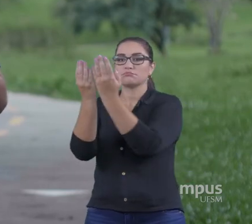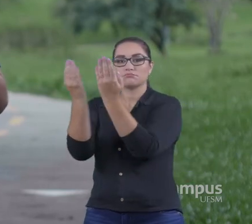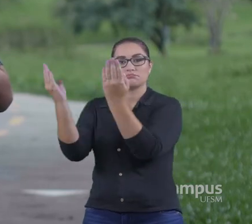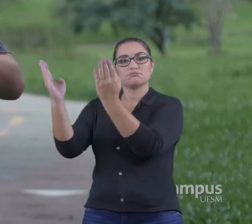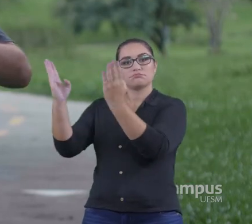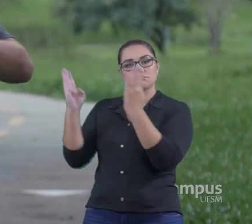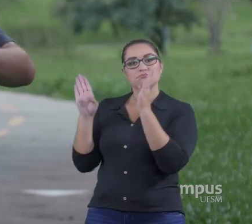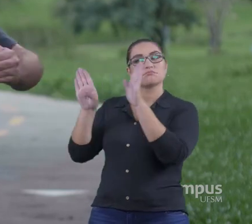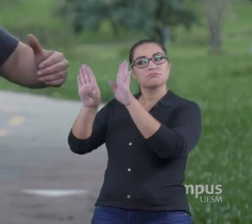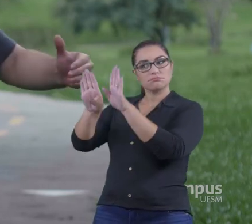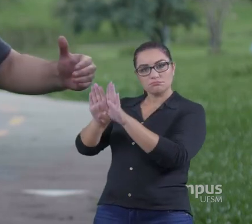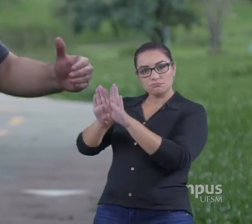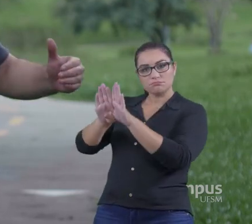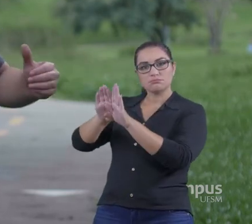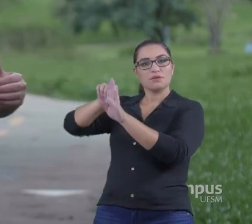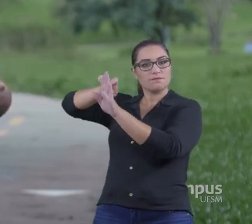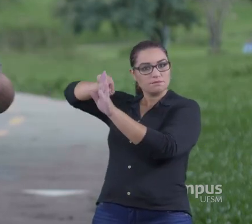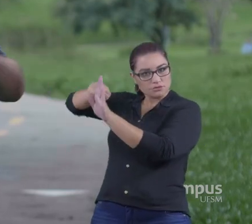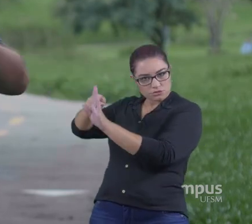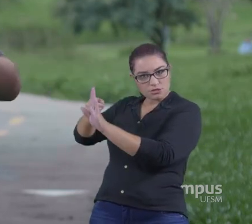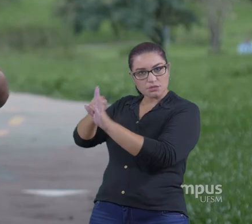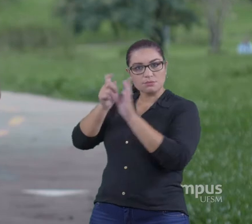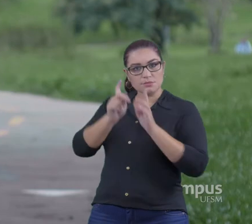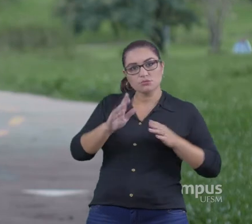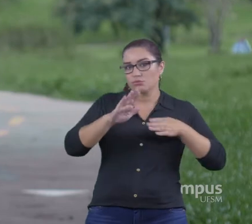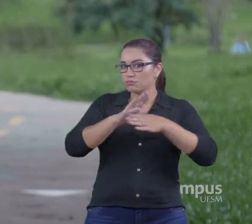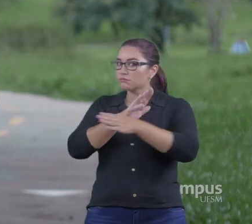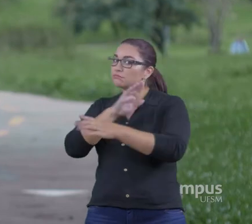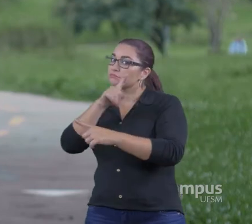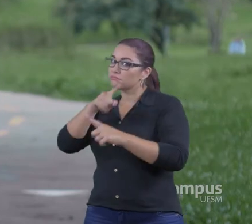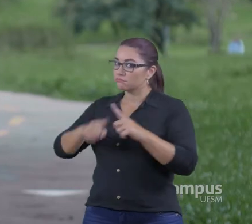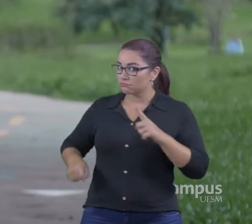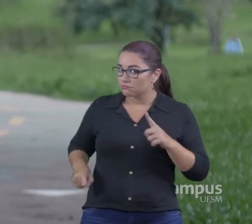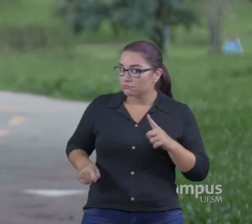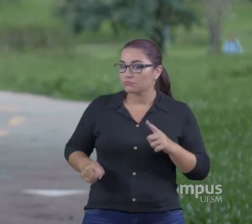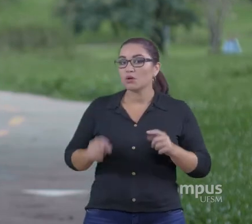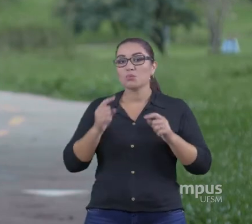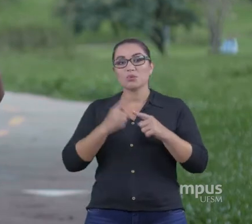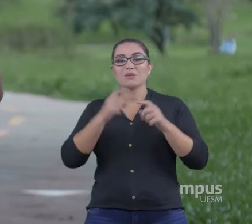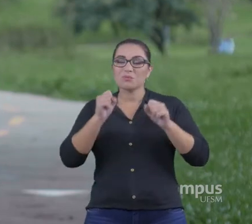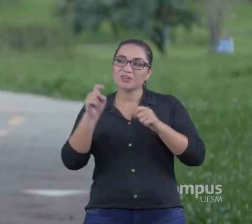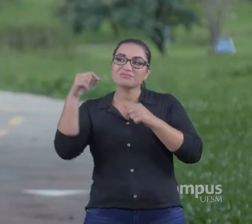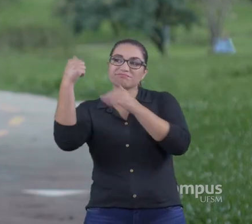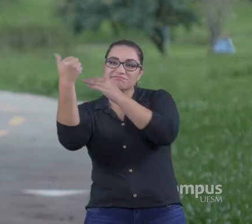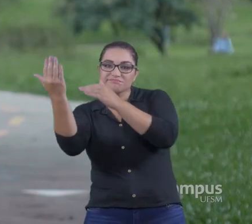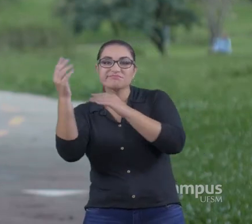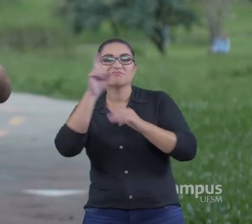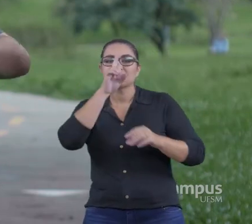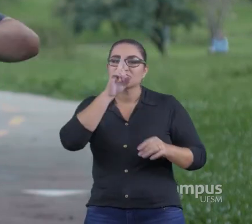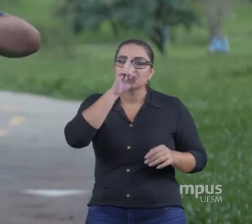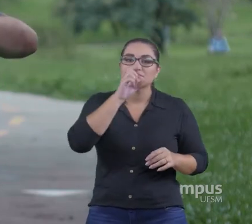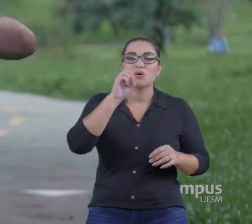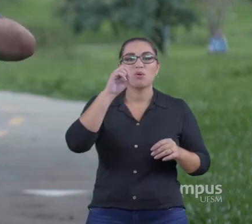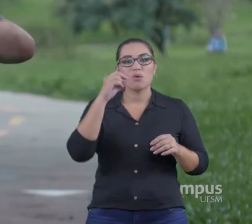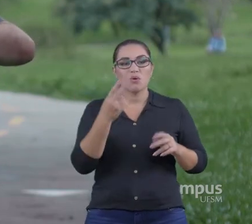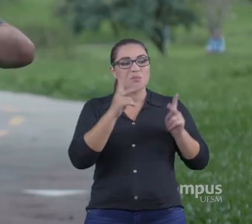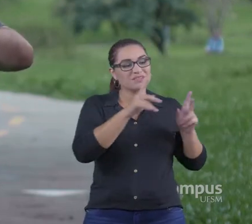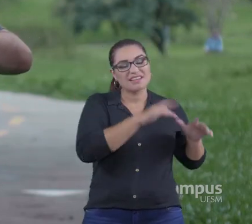Colocar barreiras físicas Para impedir A passagem Para um determinado local Que seja perigoso Ou que possa ser